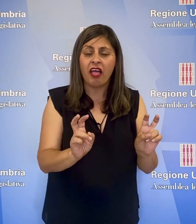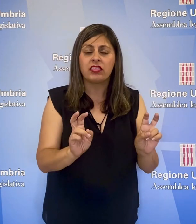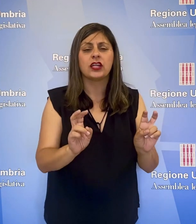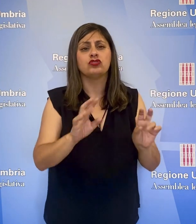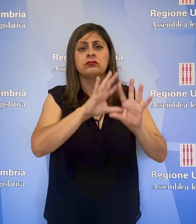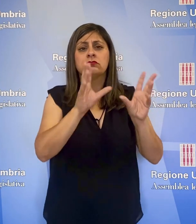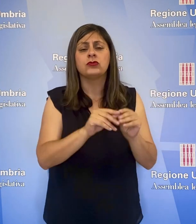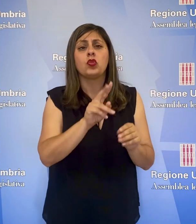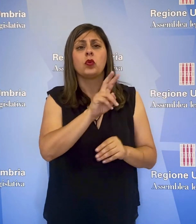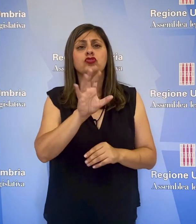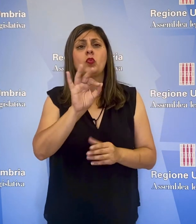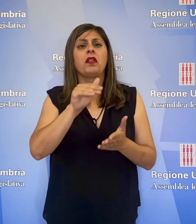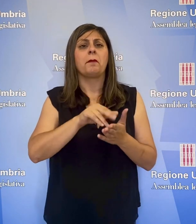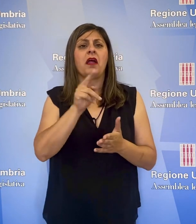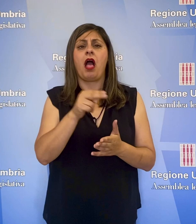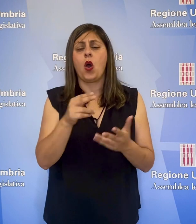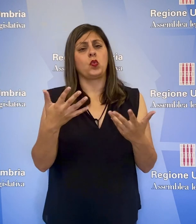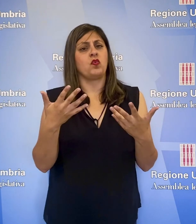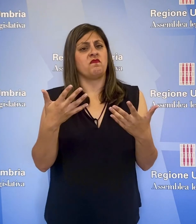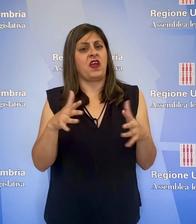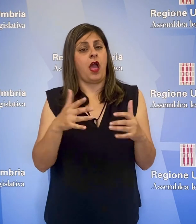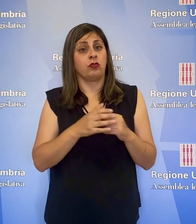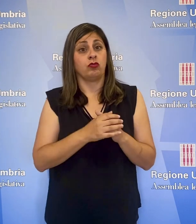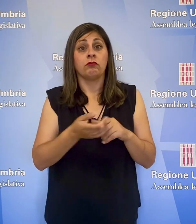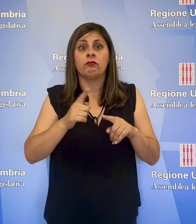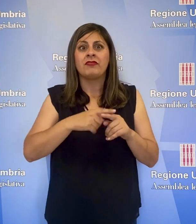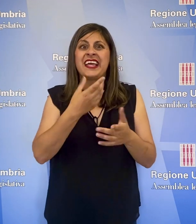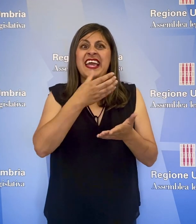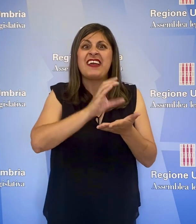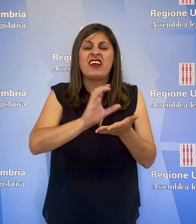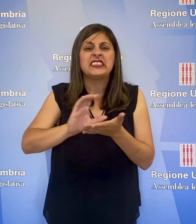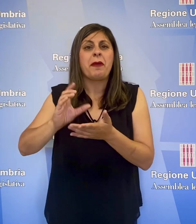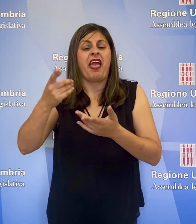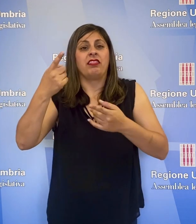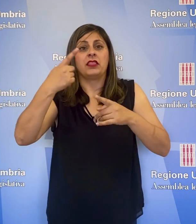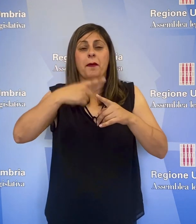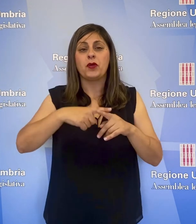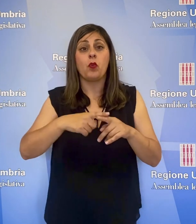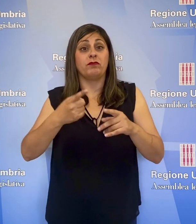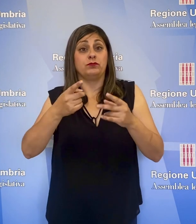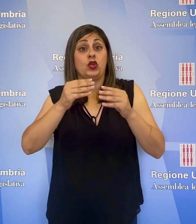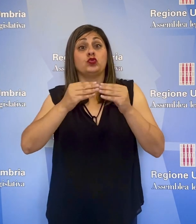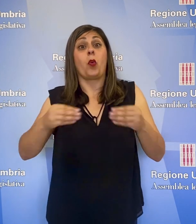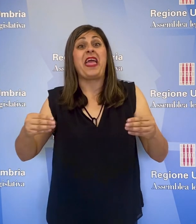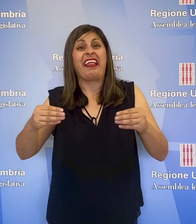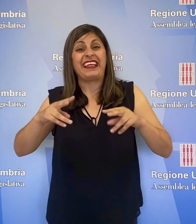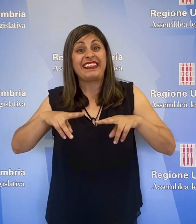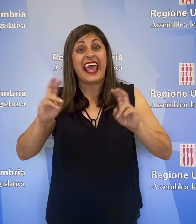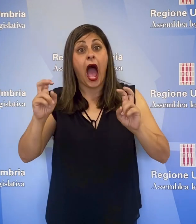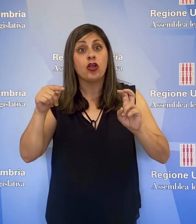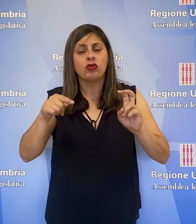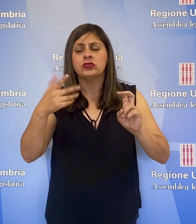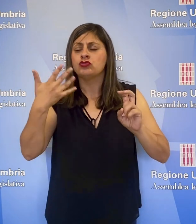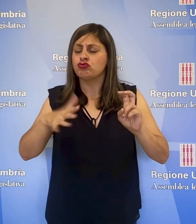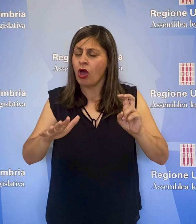elettrici per 250 mila euro. Per investimenti e strumentazioni diagnostiche sono state acquisite e